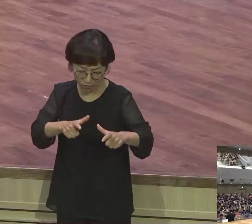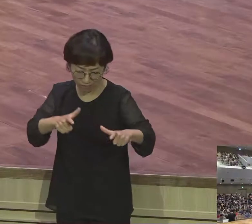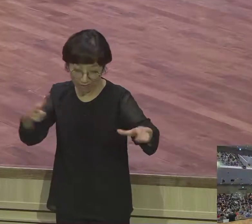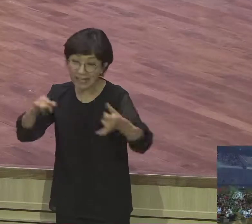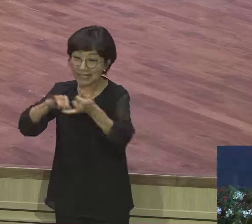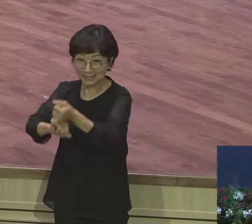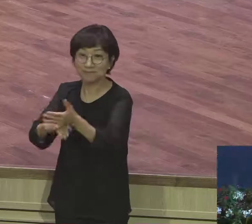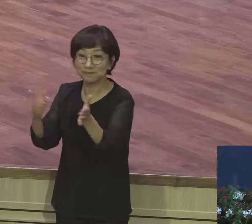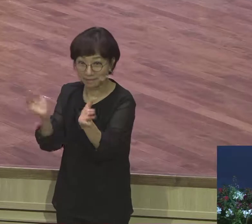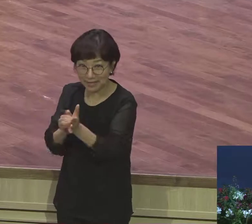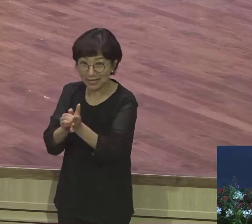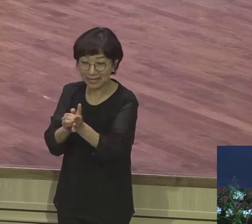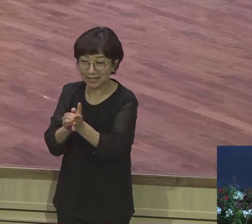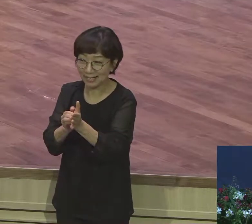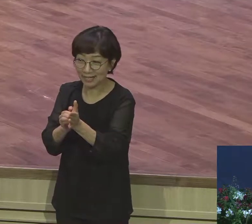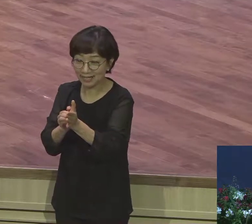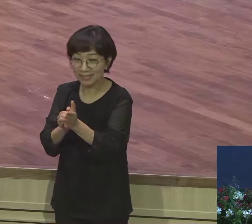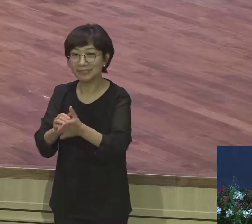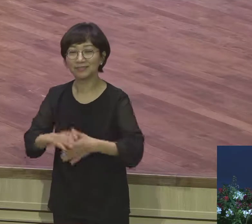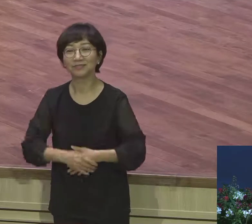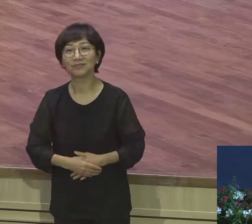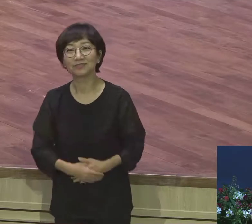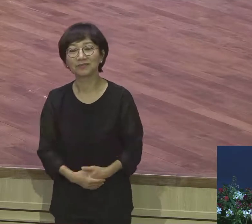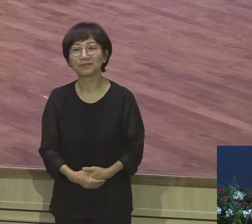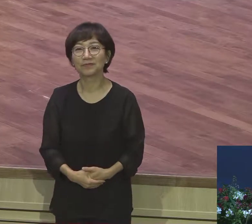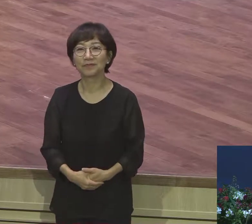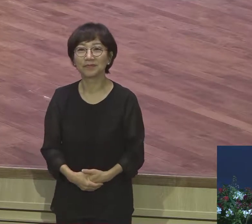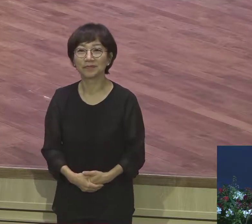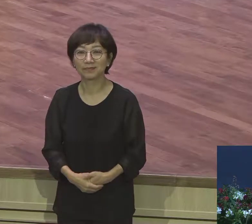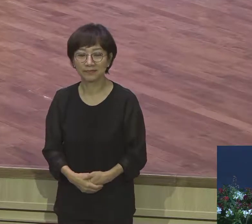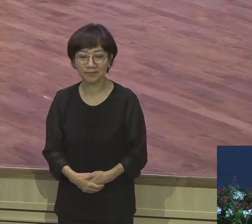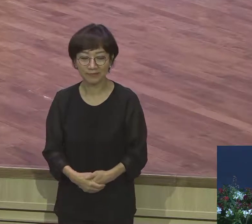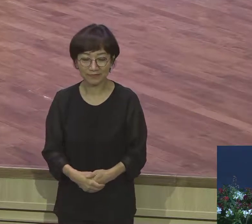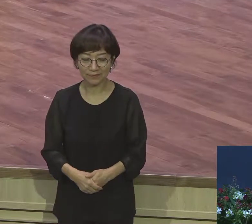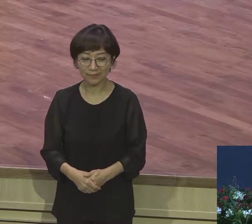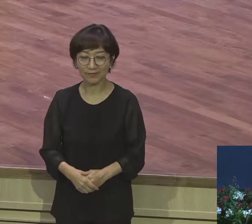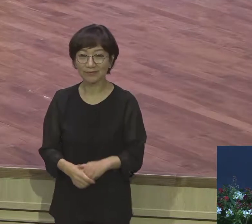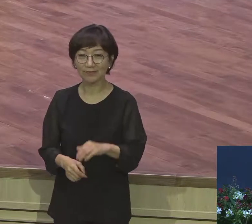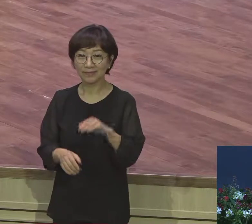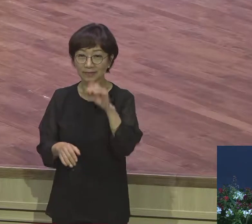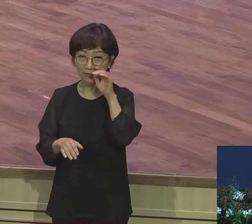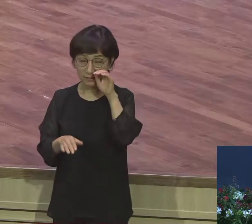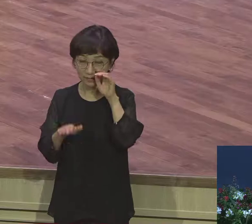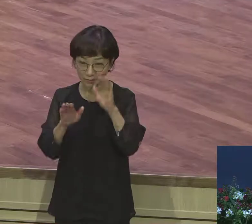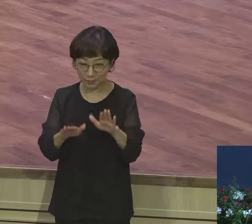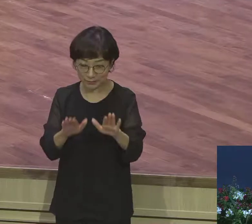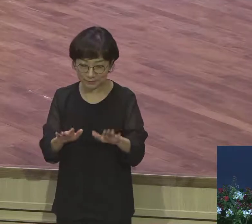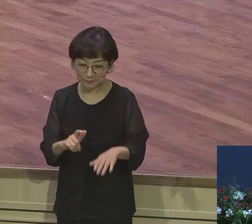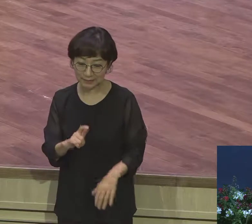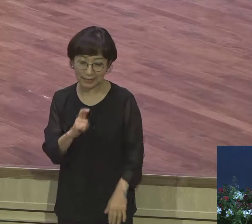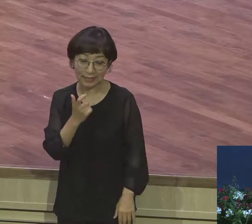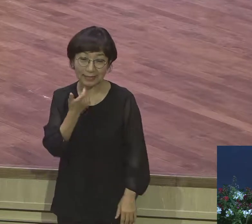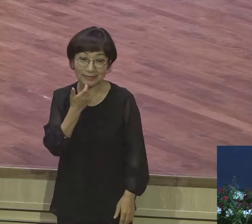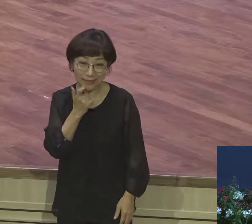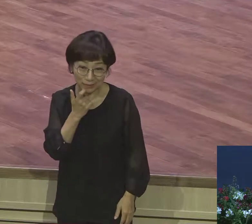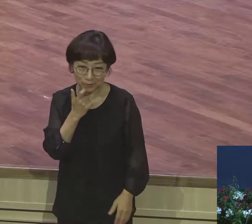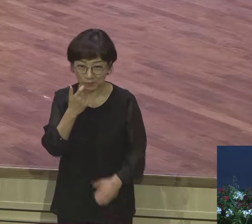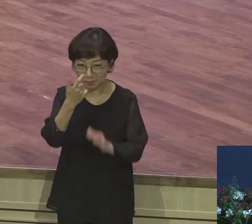베데레 언약을 건교해서 기도를 한 것처럼 보입니다 그런데 야곱의 기도는요 전적으로